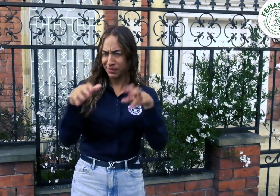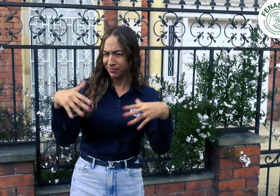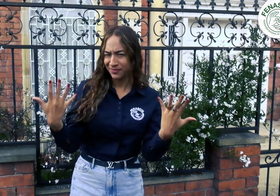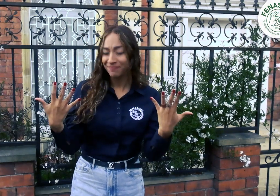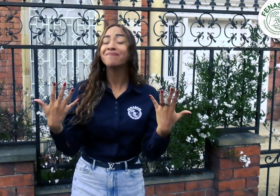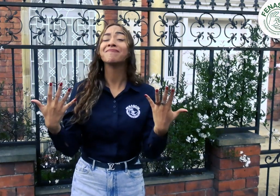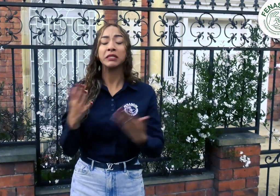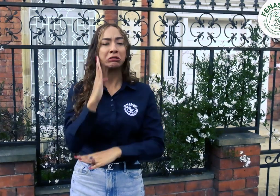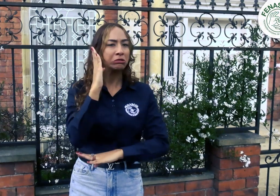tema